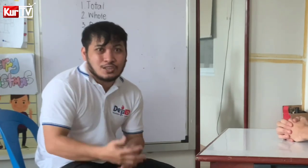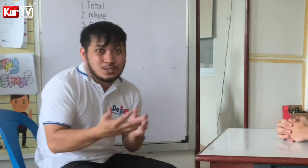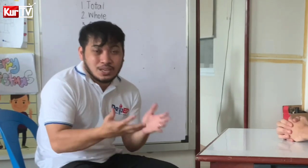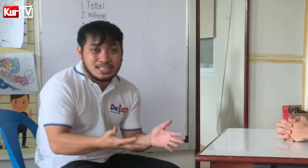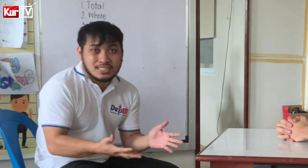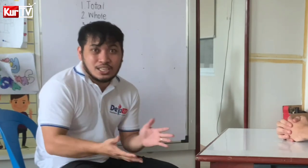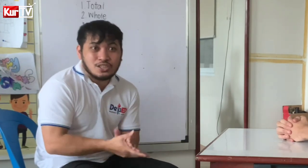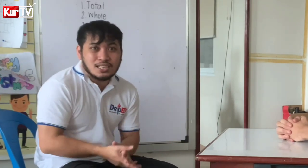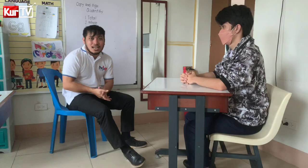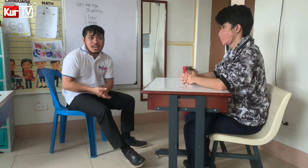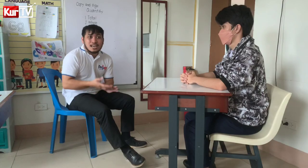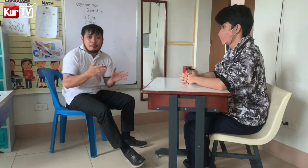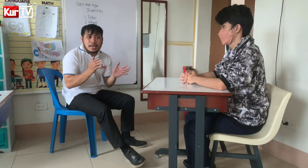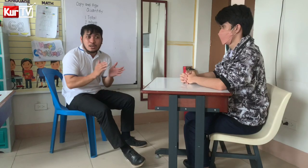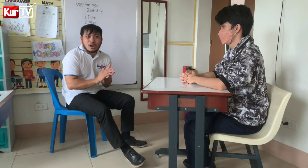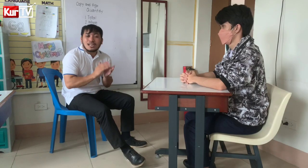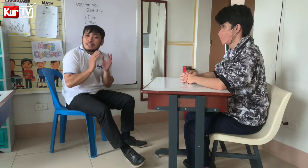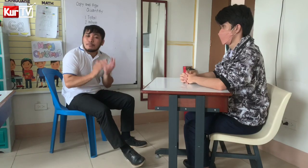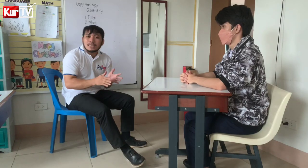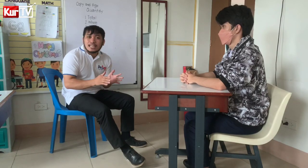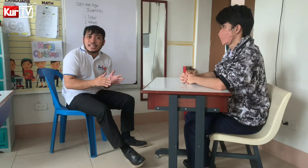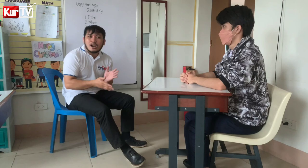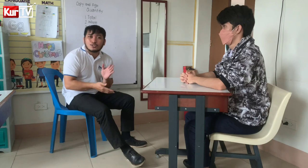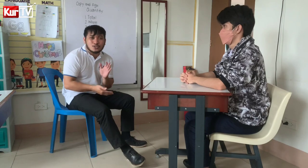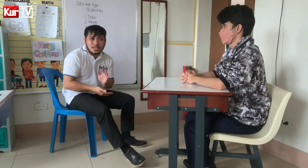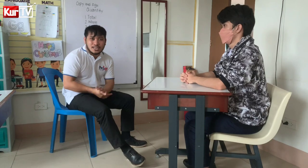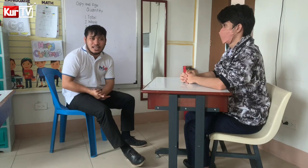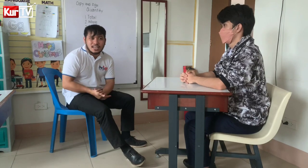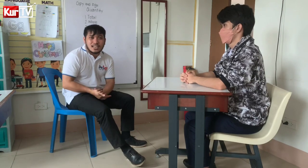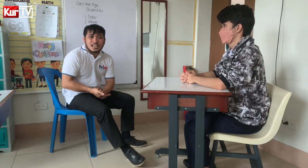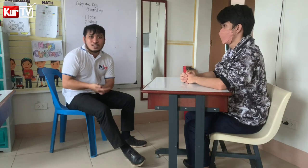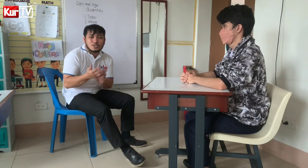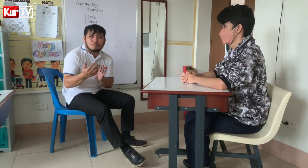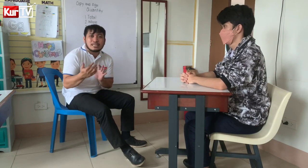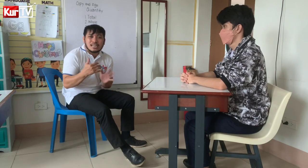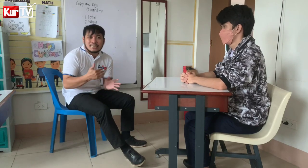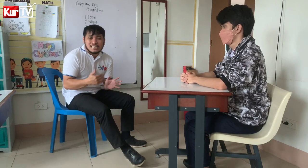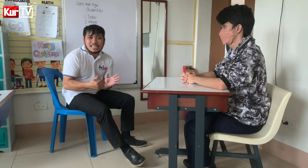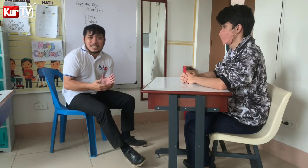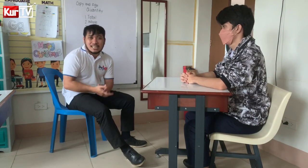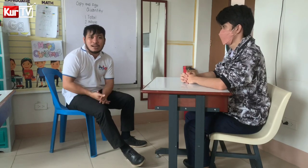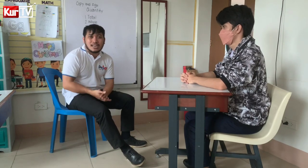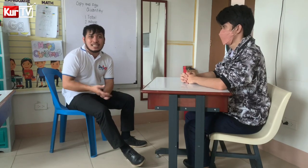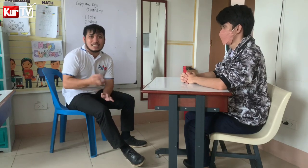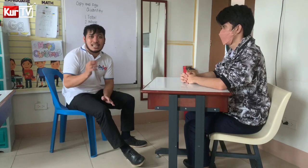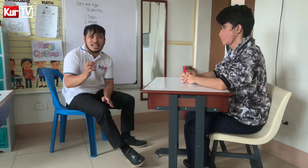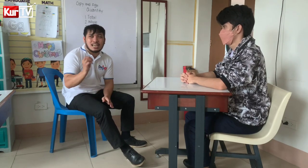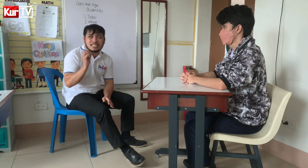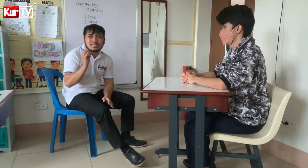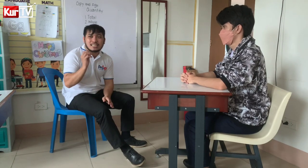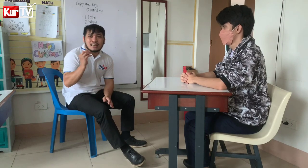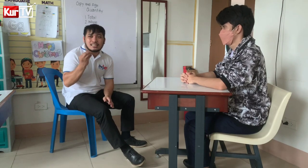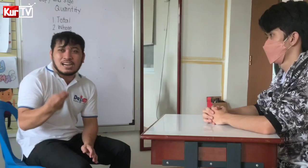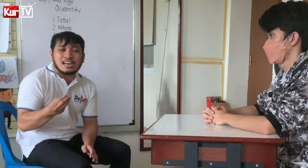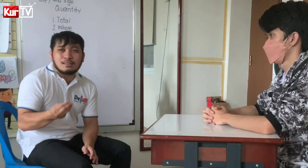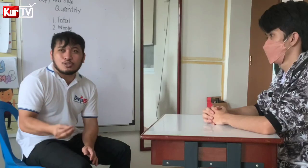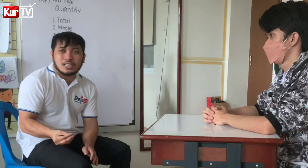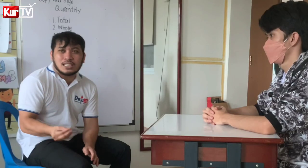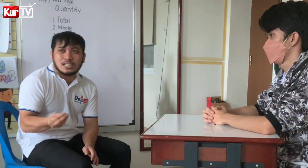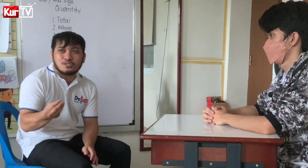as you can see yun nga Pero alam naman nila yun how to sign in So yung pinaka-nadipidilema nila talaga Is nakakalimutan nila yung